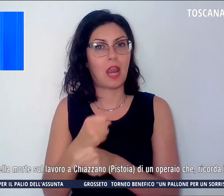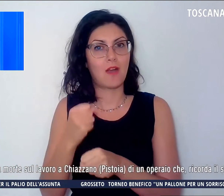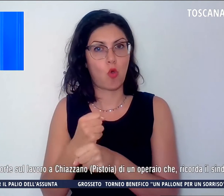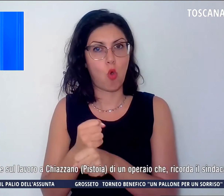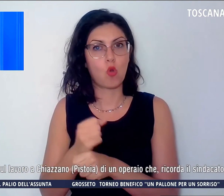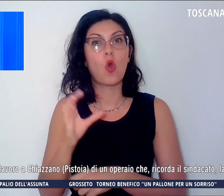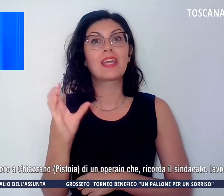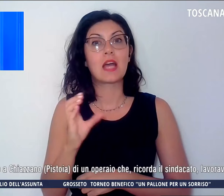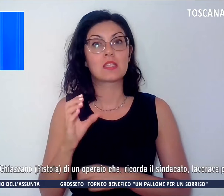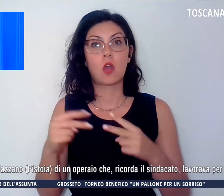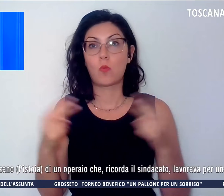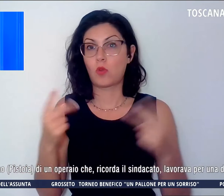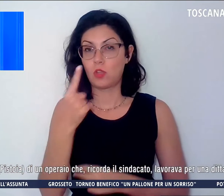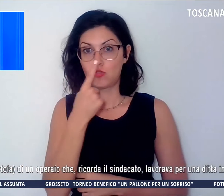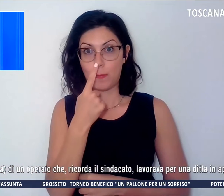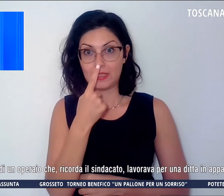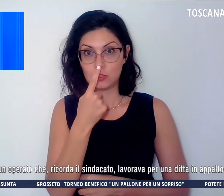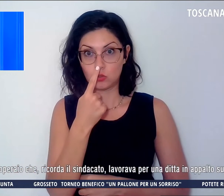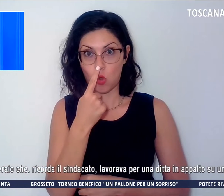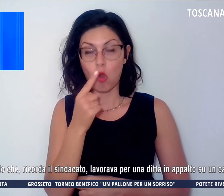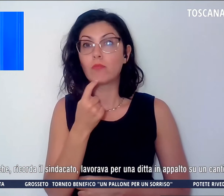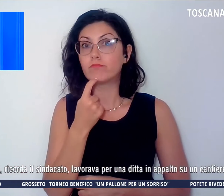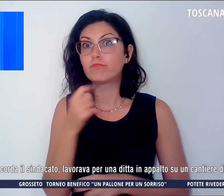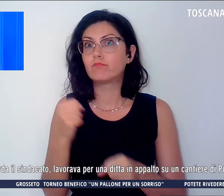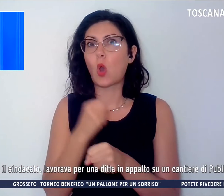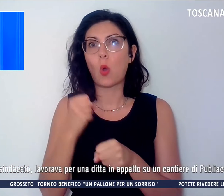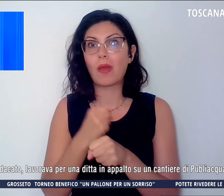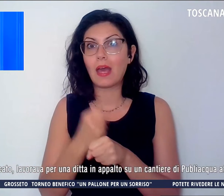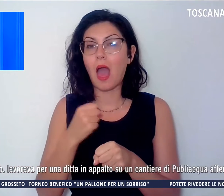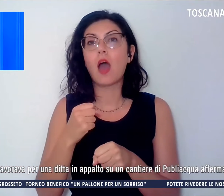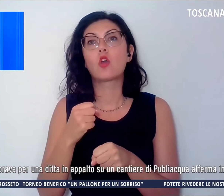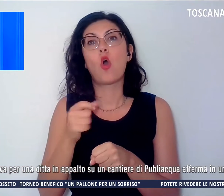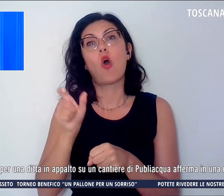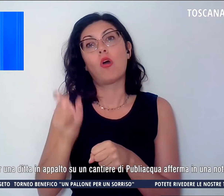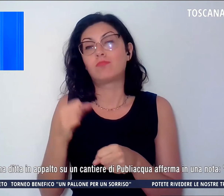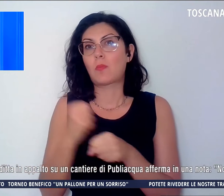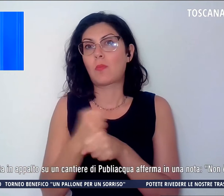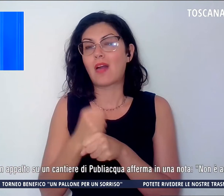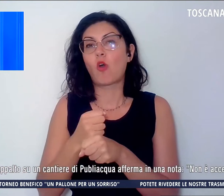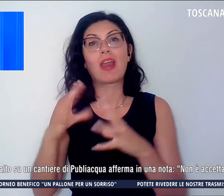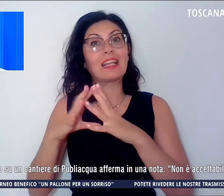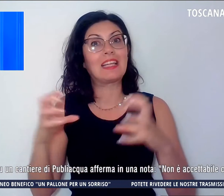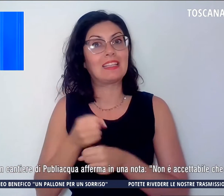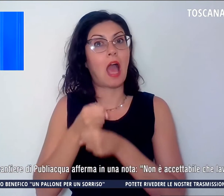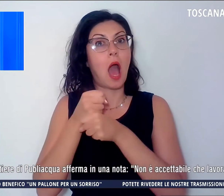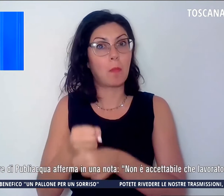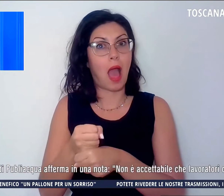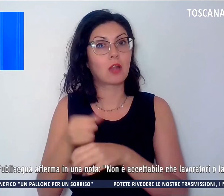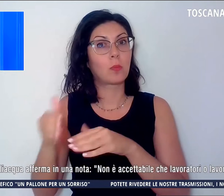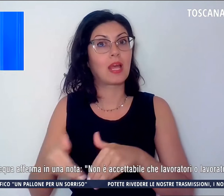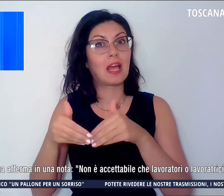provincia di Pistoia, di un operaio che lavorava per una ditta in appalto su un cantiere di Publiacque,